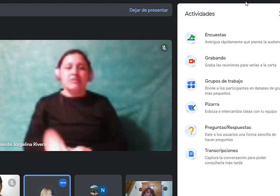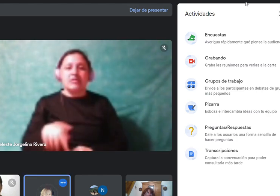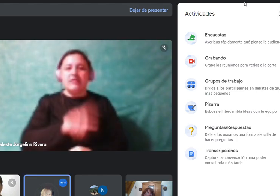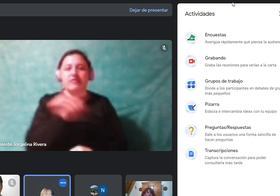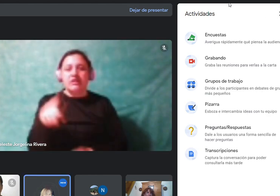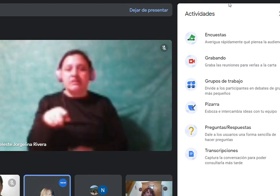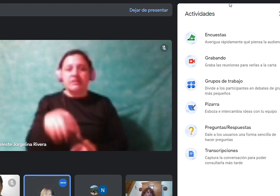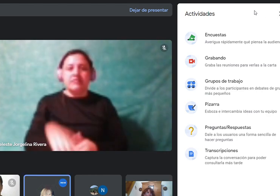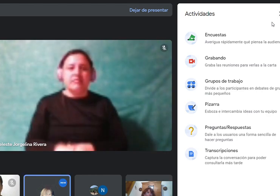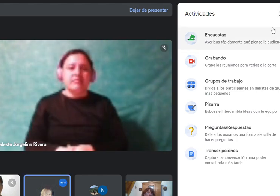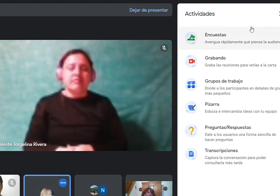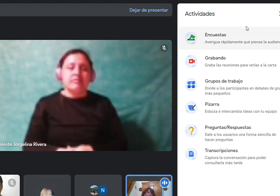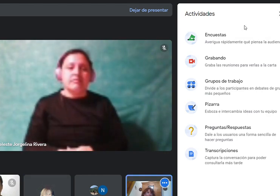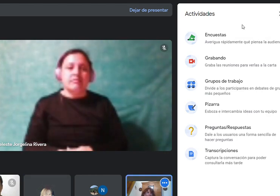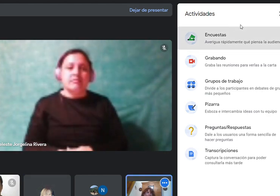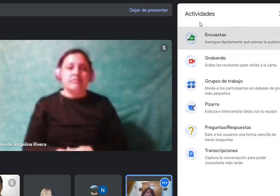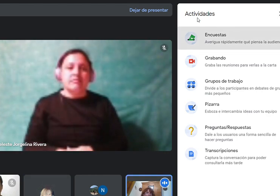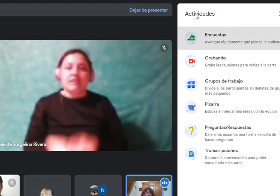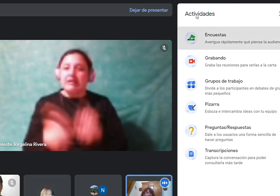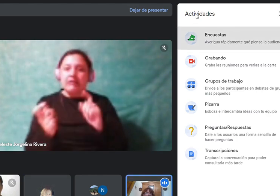A ver si lo puedo mover.